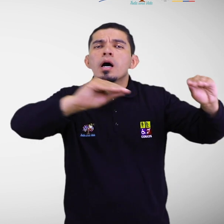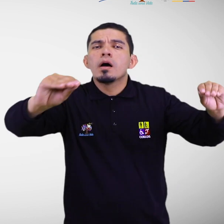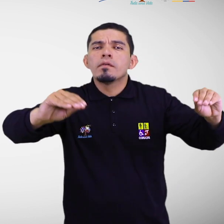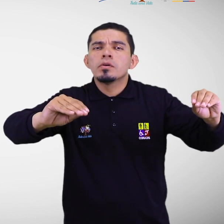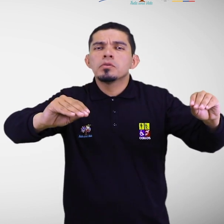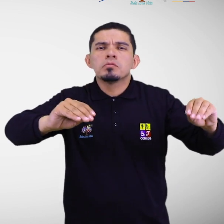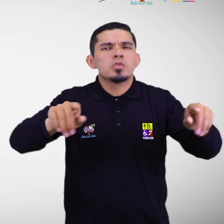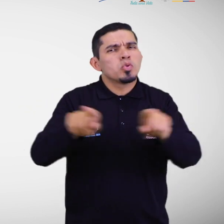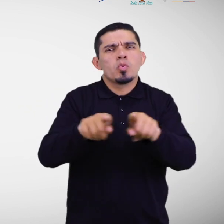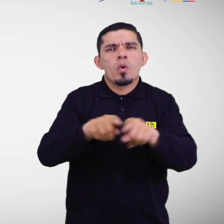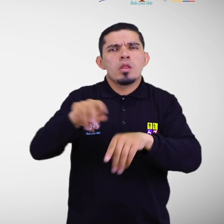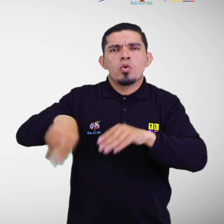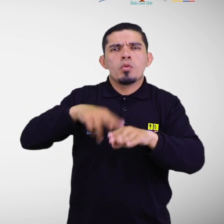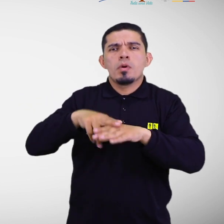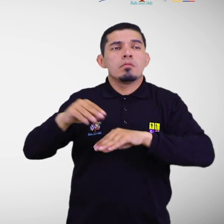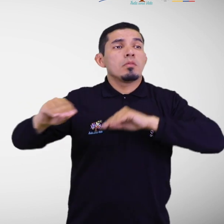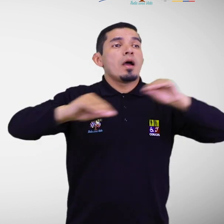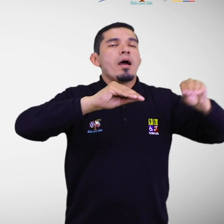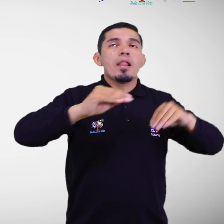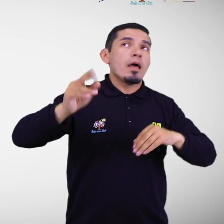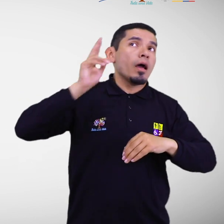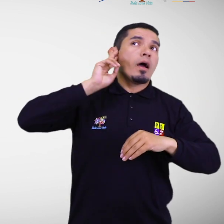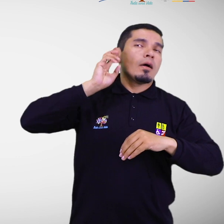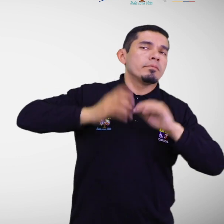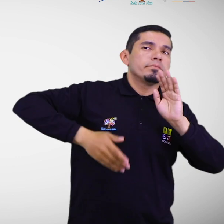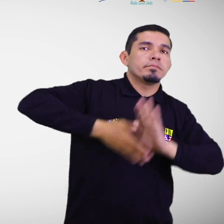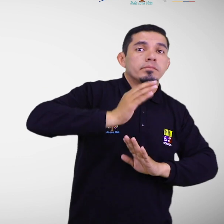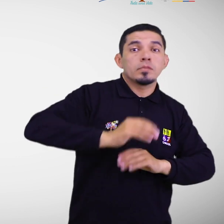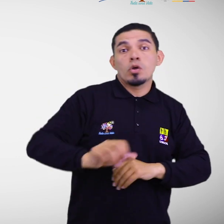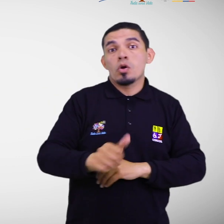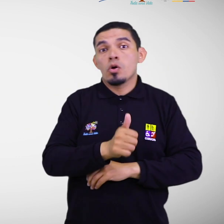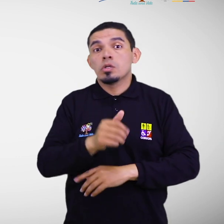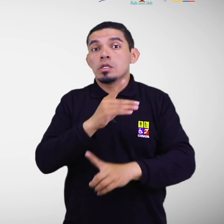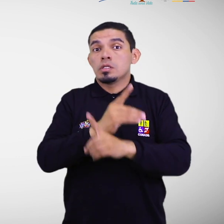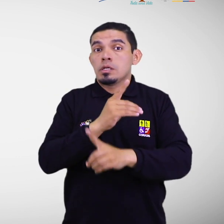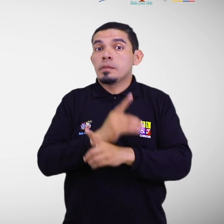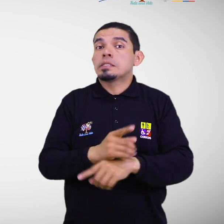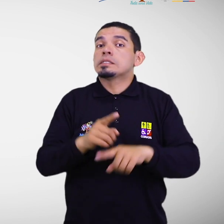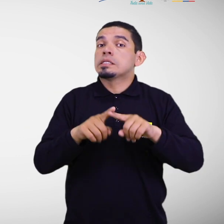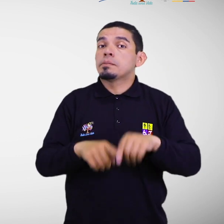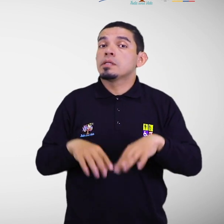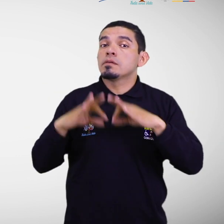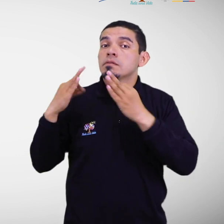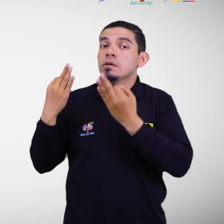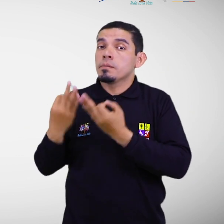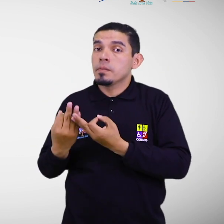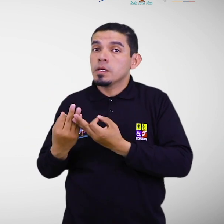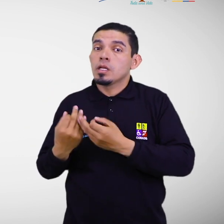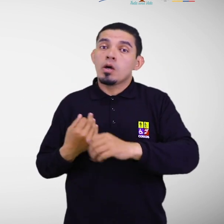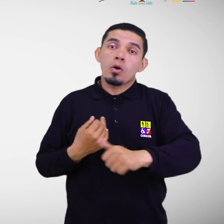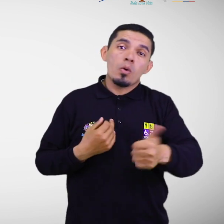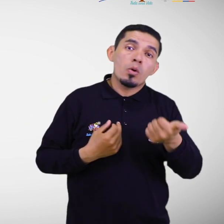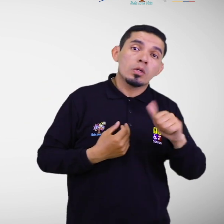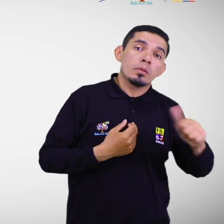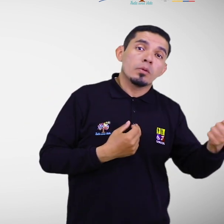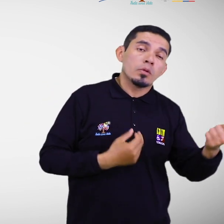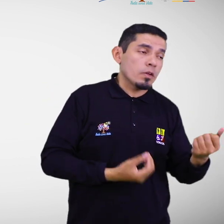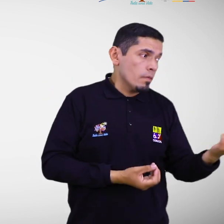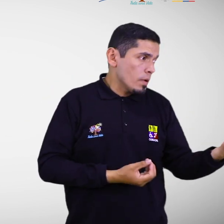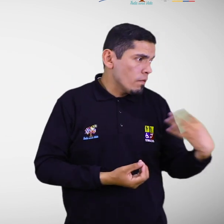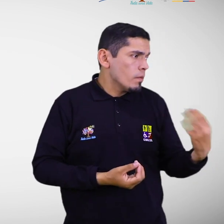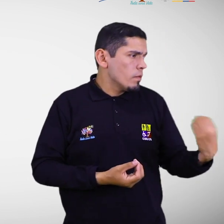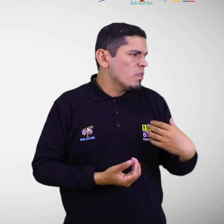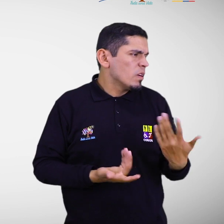modificaciones. Otras personas con discapacidad dependerán de su familia o de las personas de su entorno para recibir la